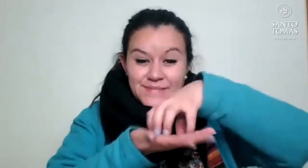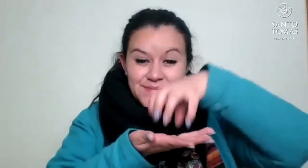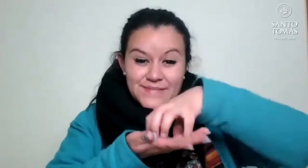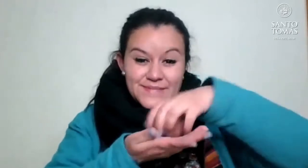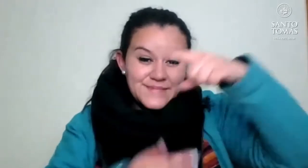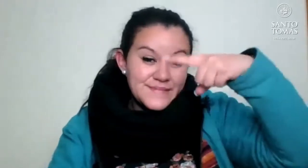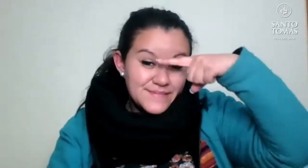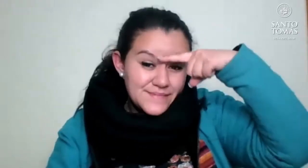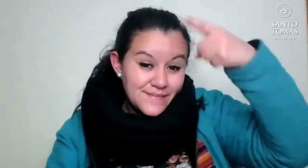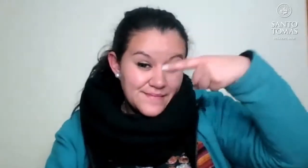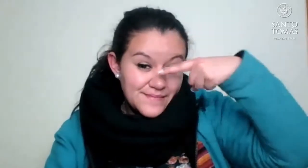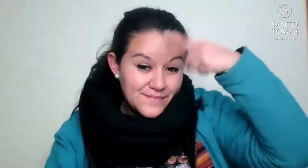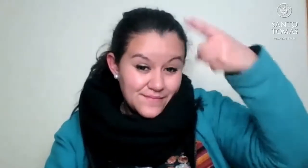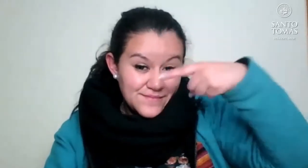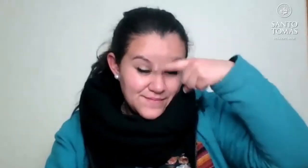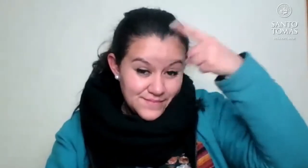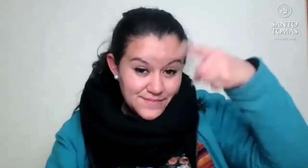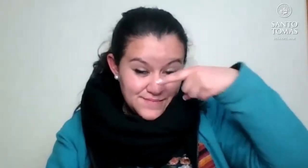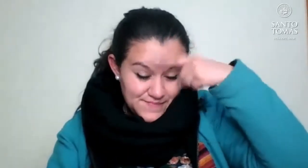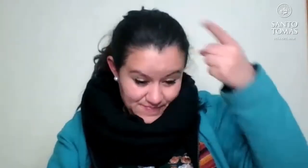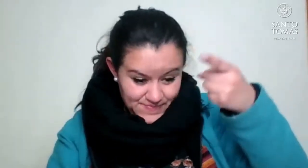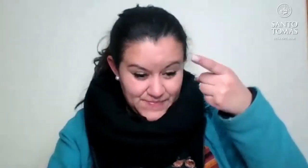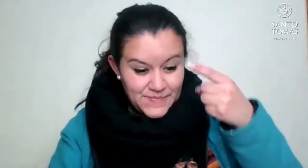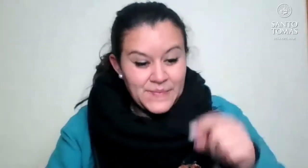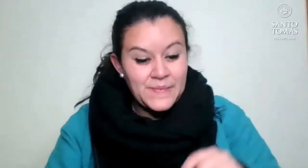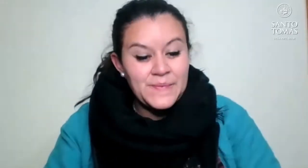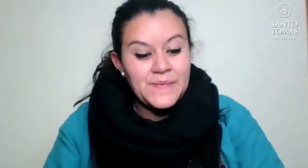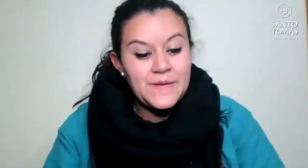Sigamos, entonces, con algunas ciudades de San Antonio.